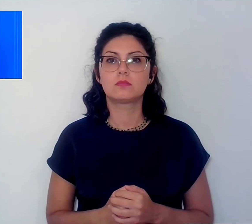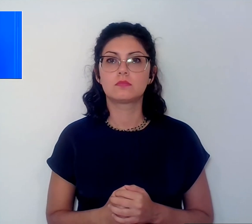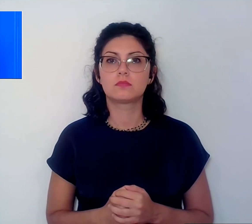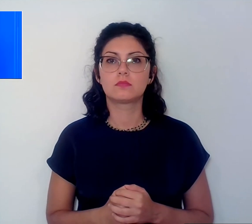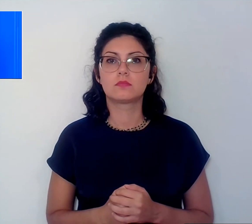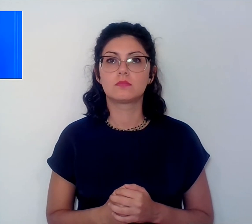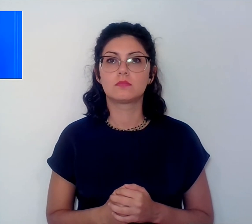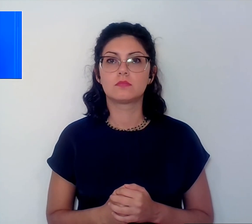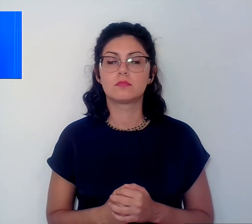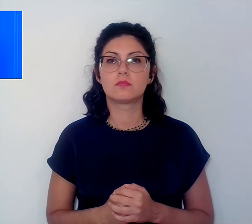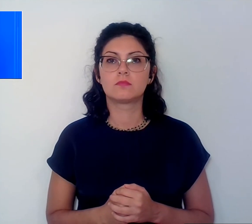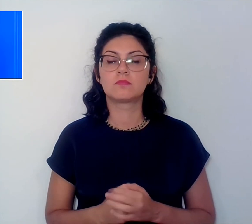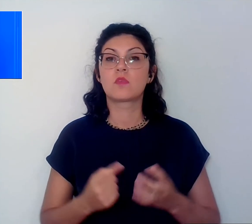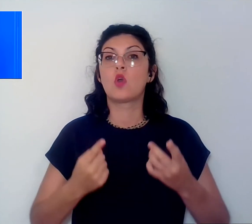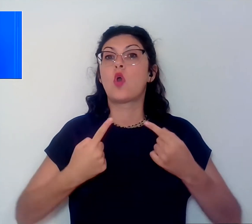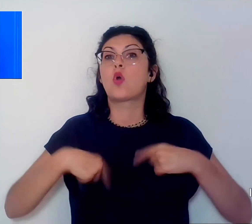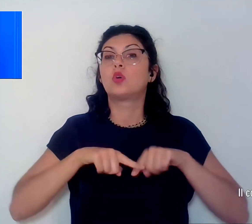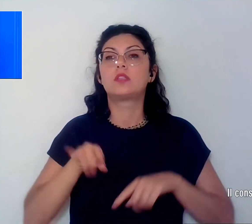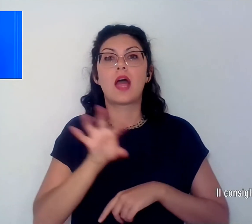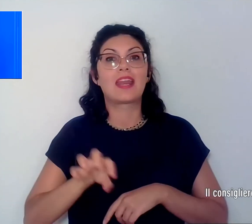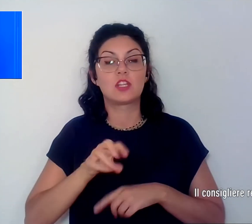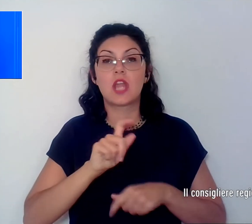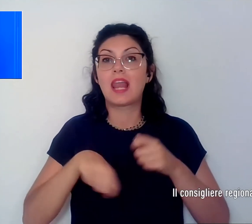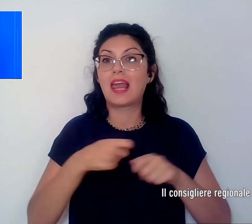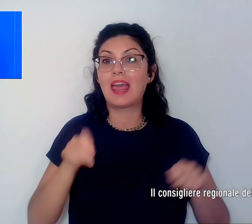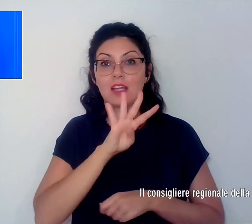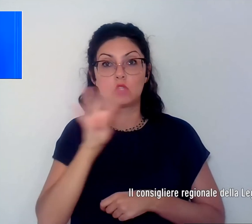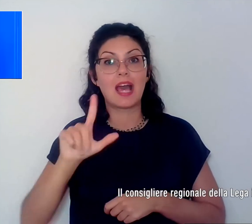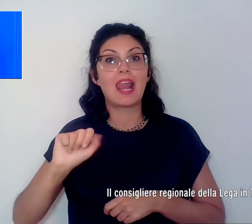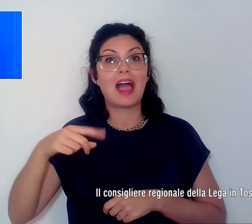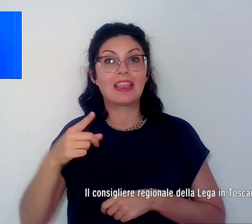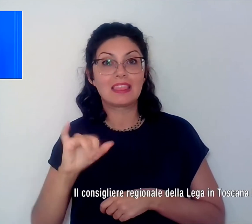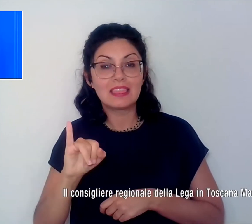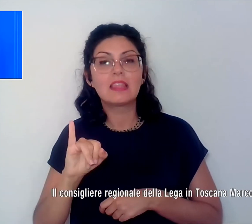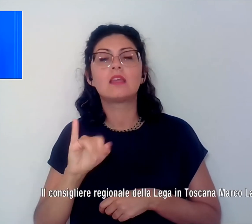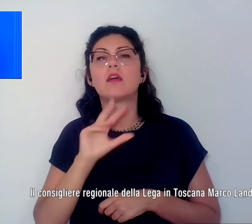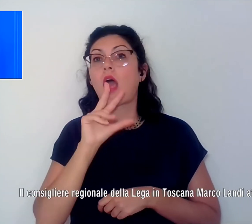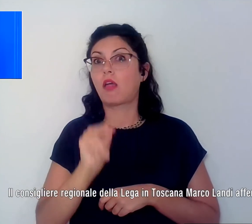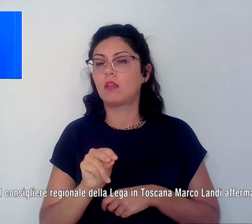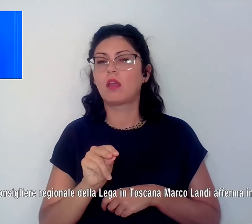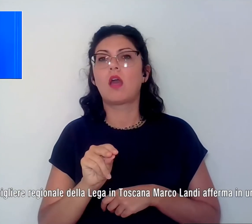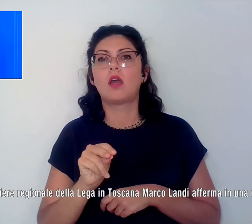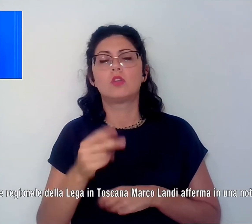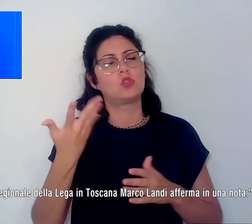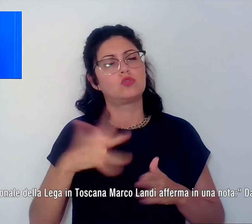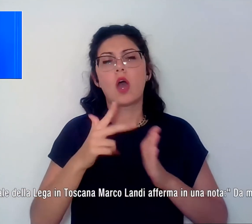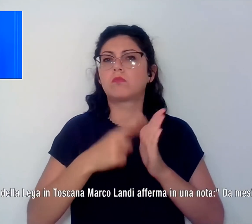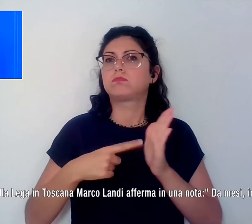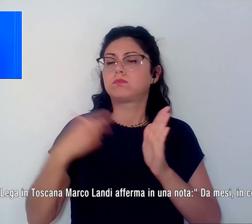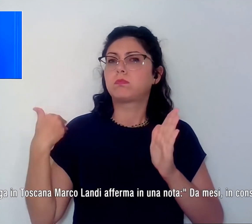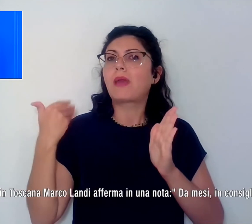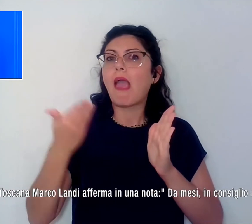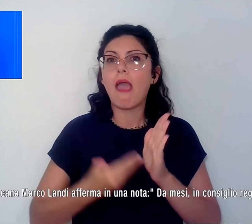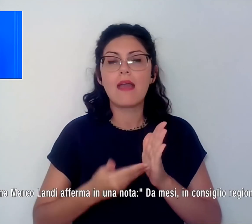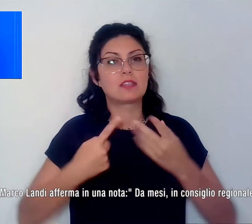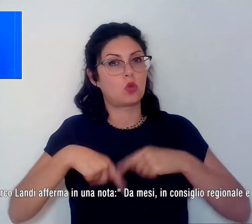Il consigliere regionale della Lega in Toscana Marco Landi ha affermato in una nota da mesi in Consiglio regionale e